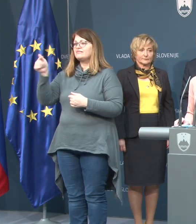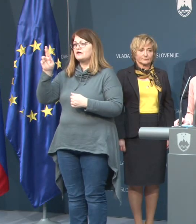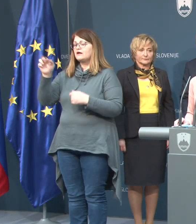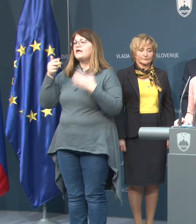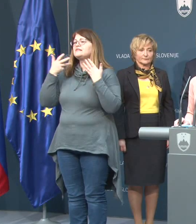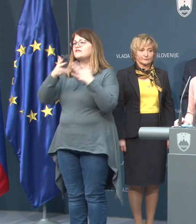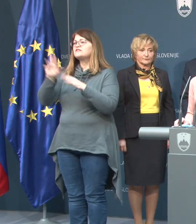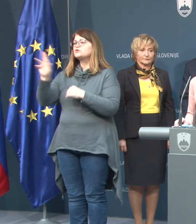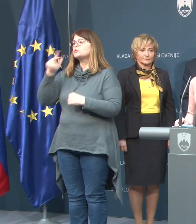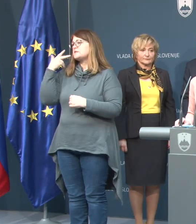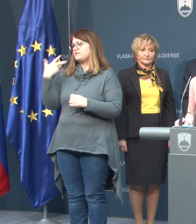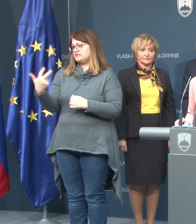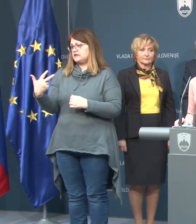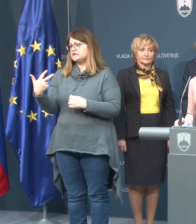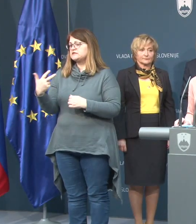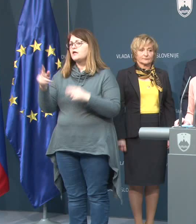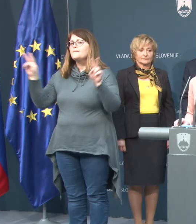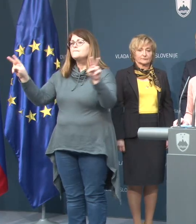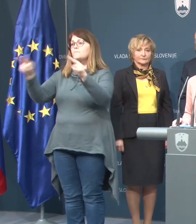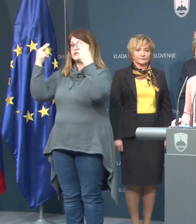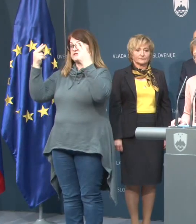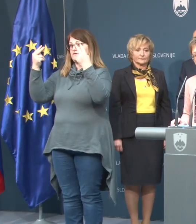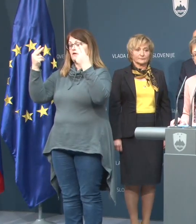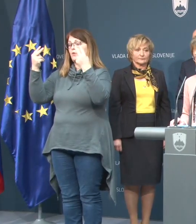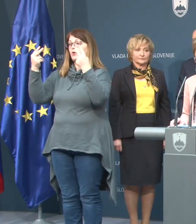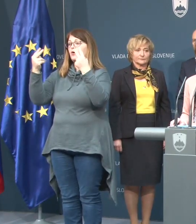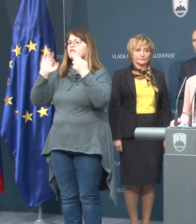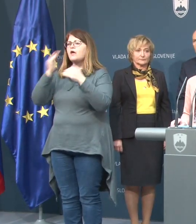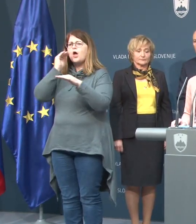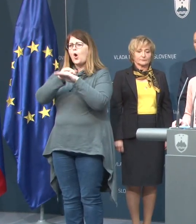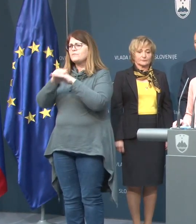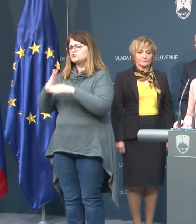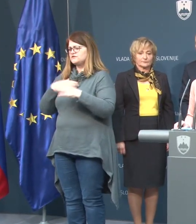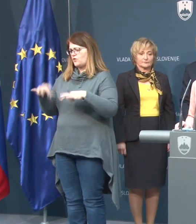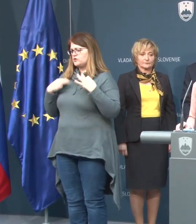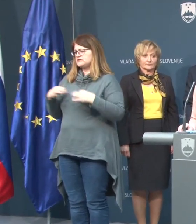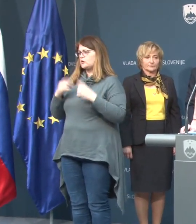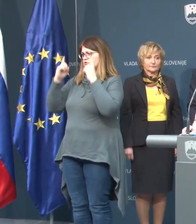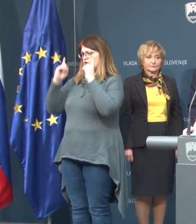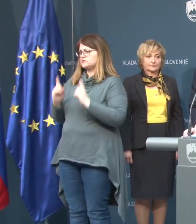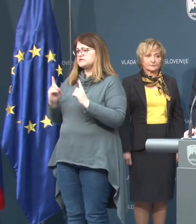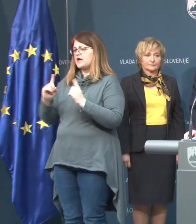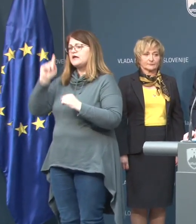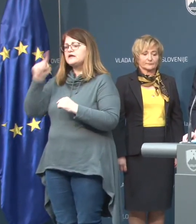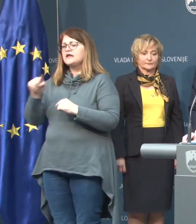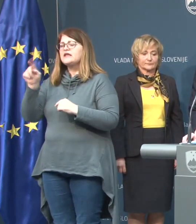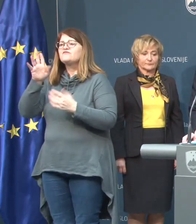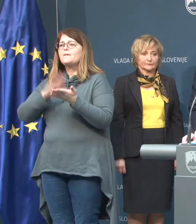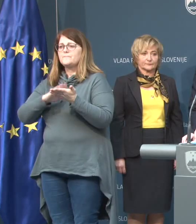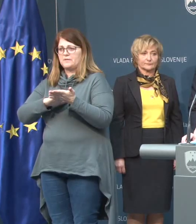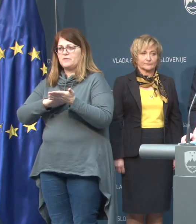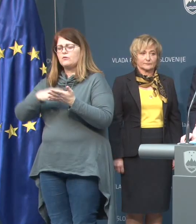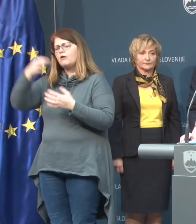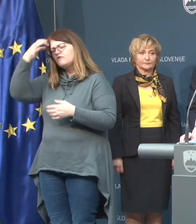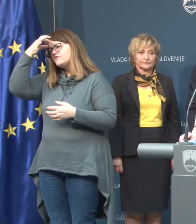938, pozivamo, da opazujejo svojo zdravstveno stanje in v primeru